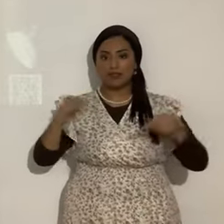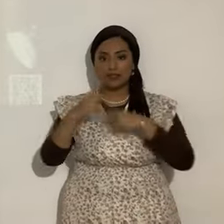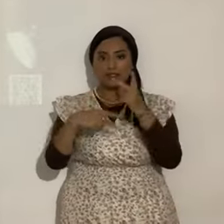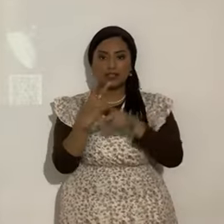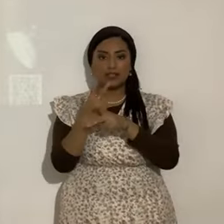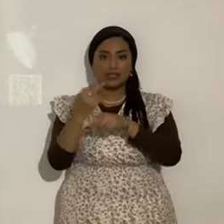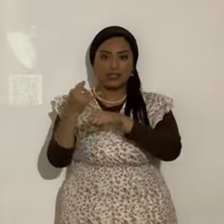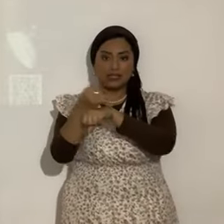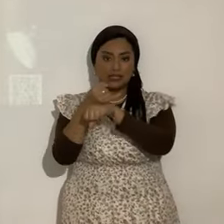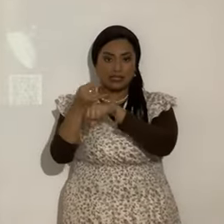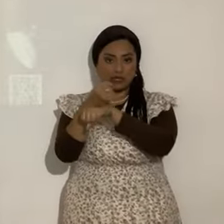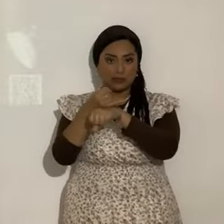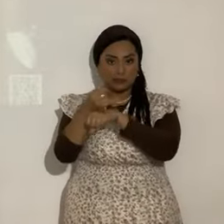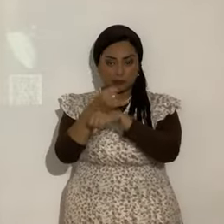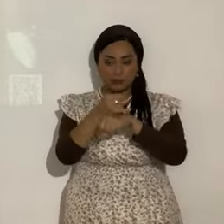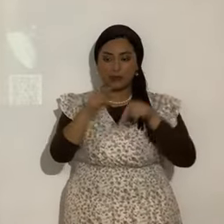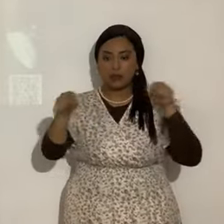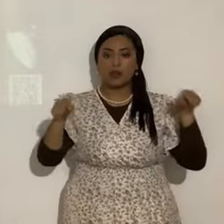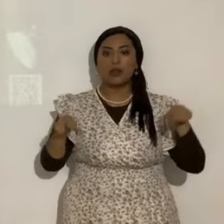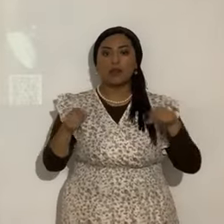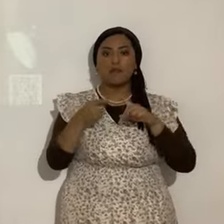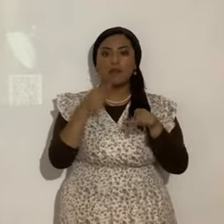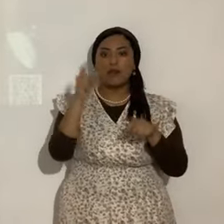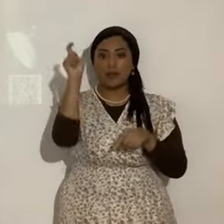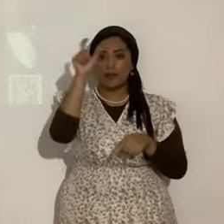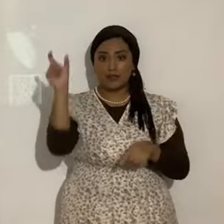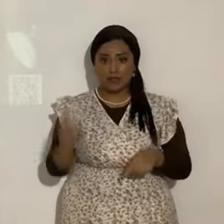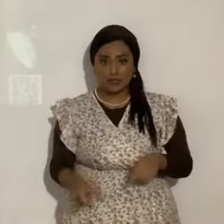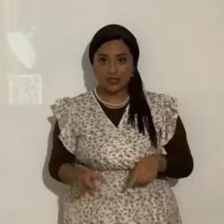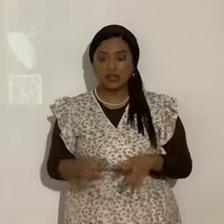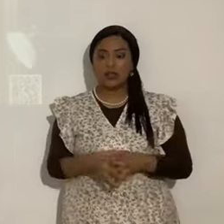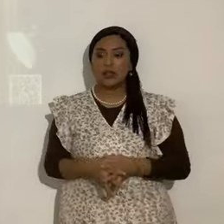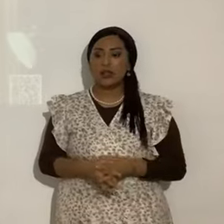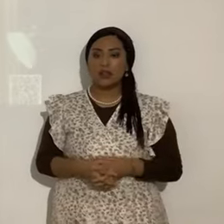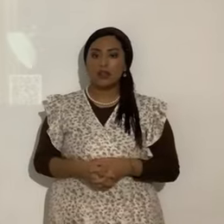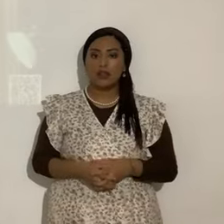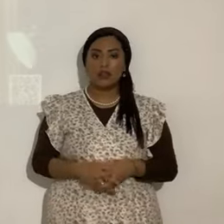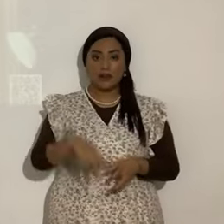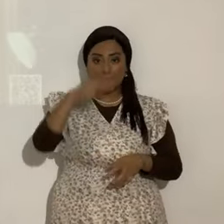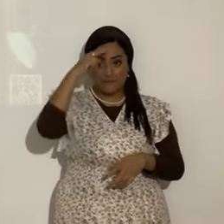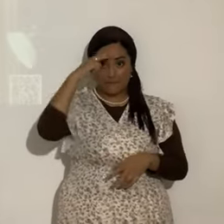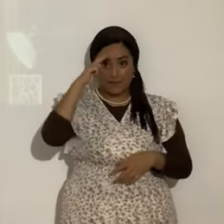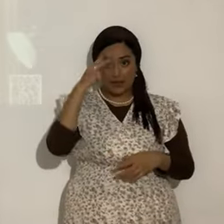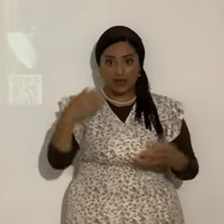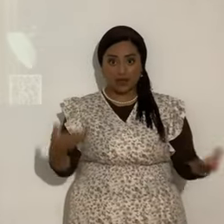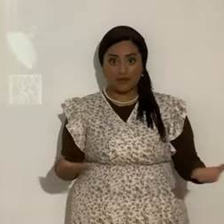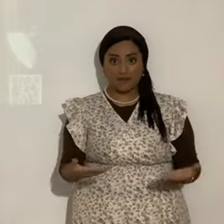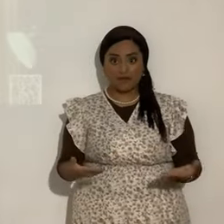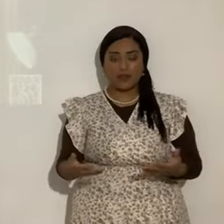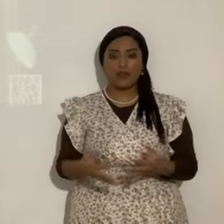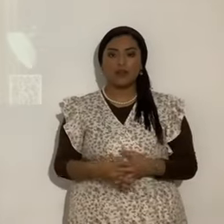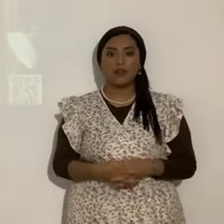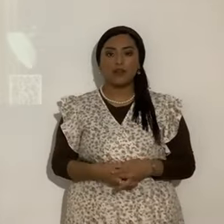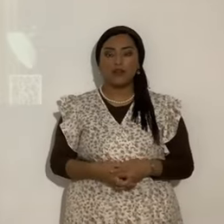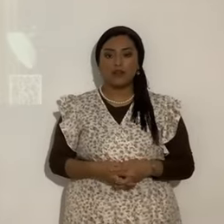Islas Canarias. Islandia. Italia. México. México. Nicaragua. Noruega. Panamá. Paraguay. Perú. Puerto Rico.